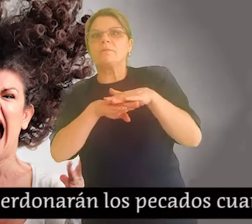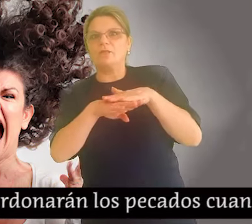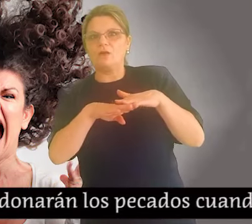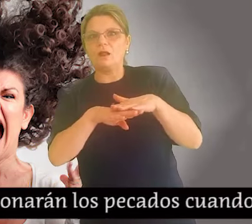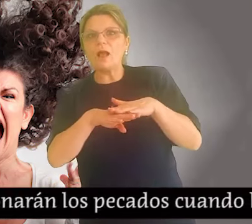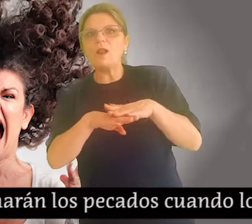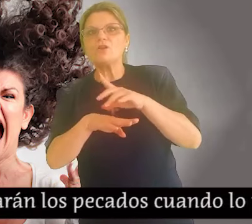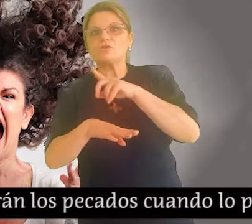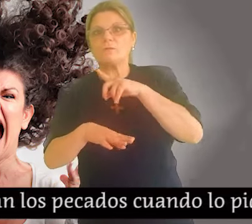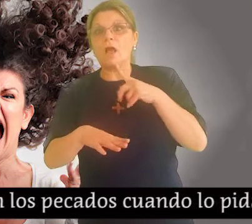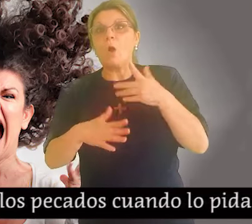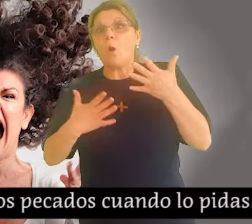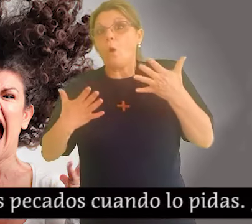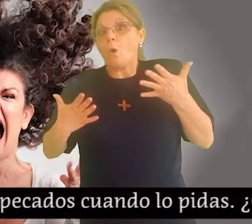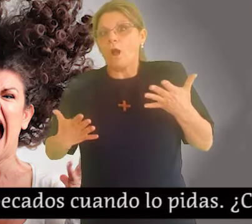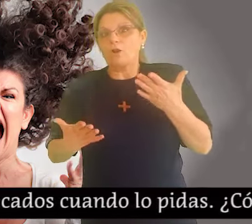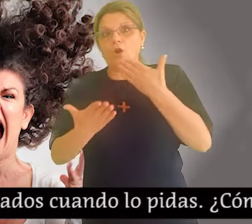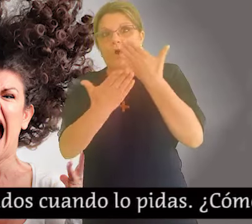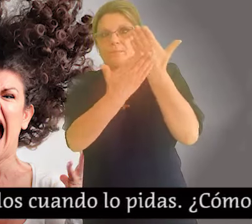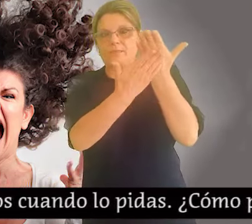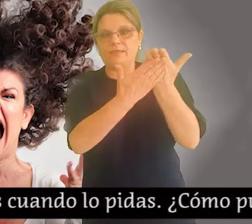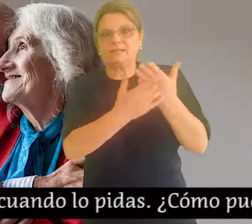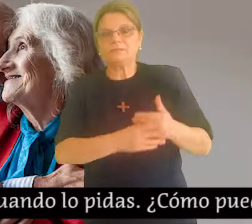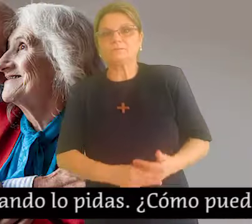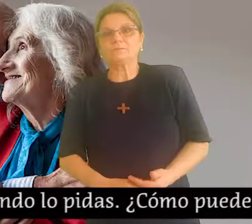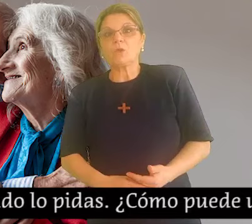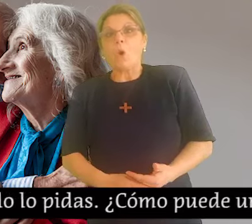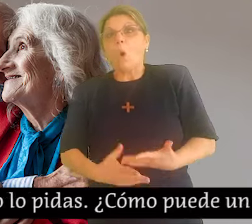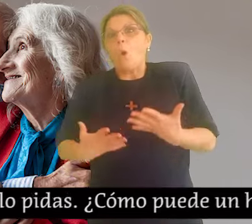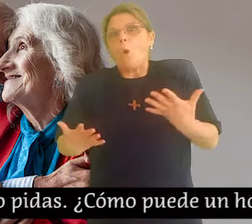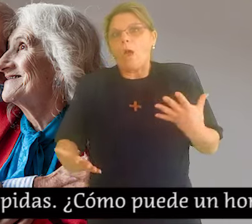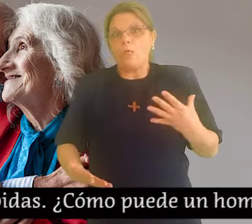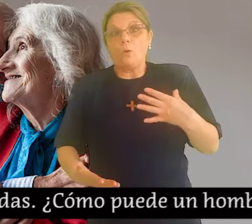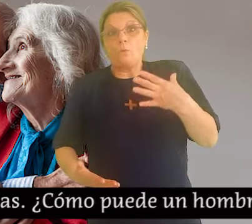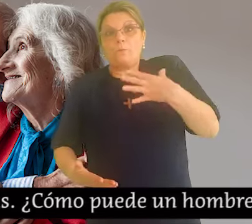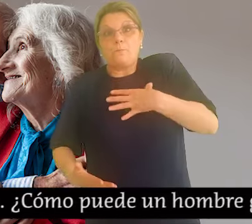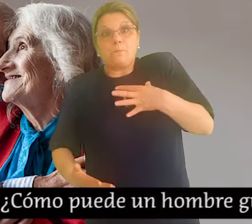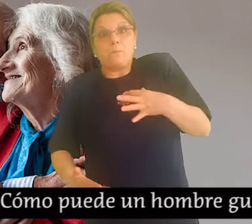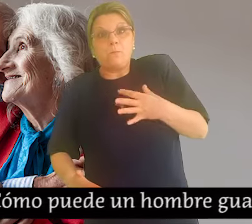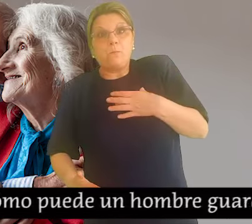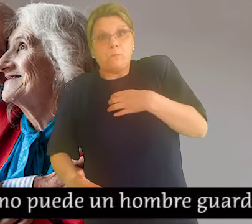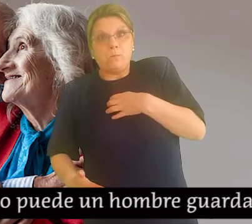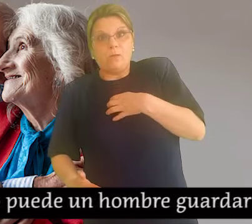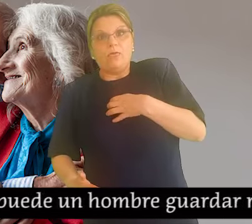Perdona la ofensa a tu prójimo y se te perdonarán los pecados cuando lo pidas.